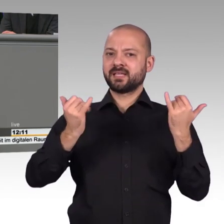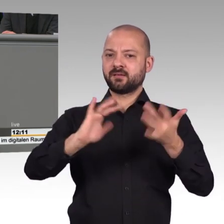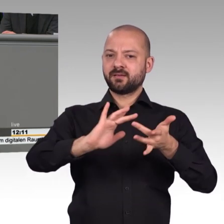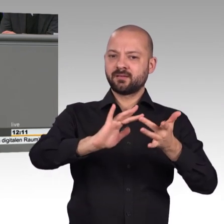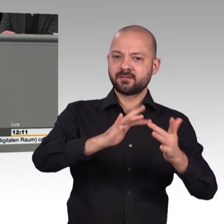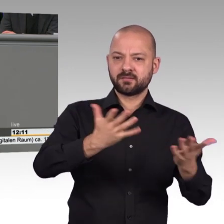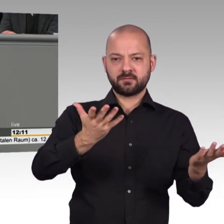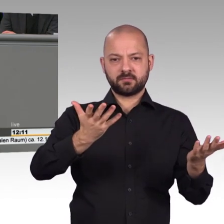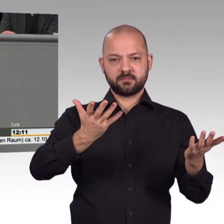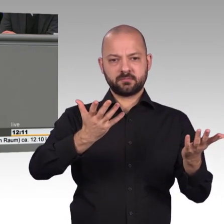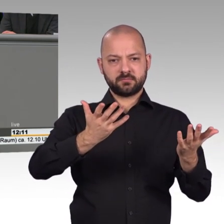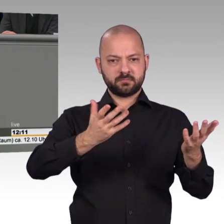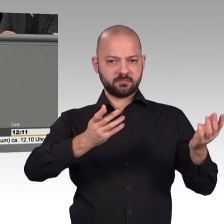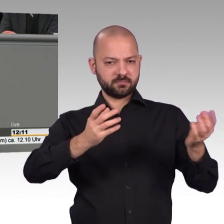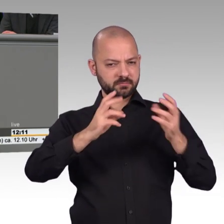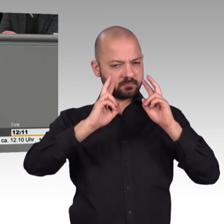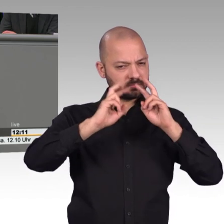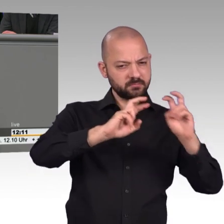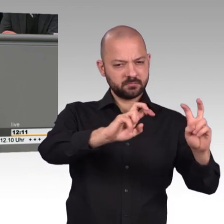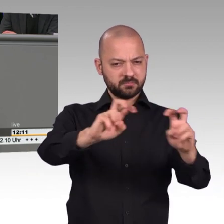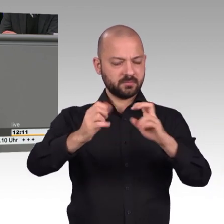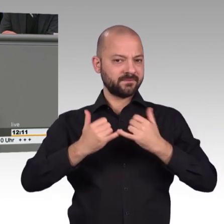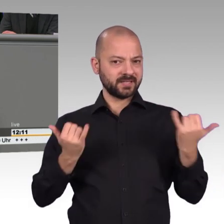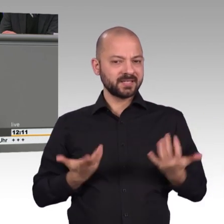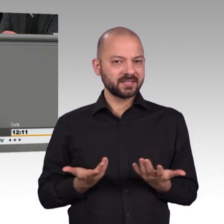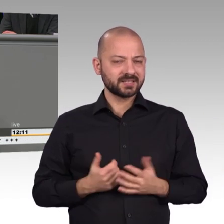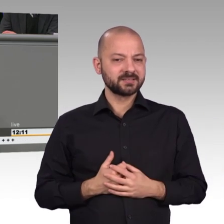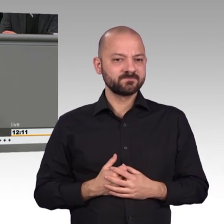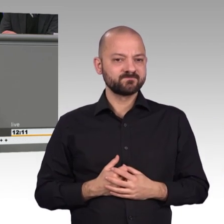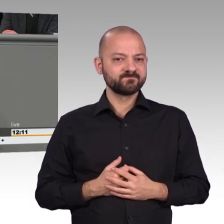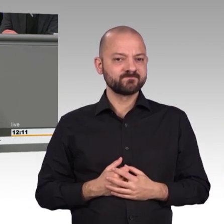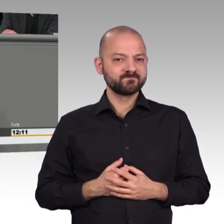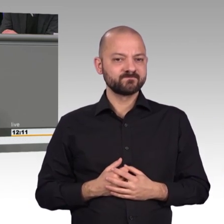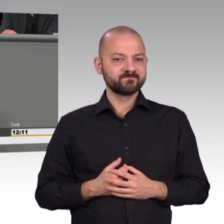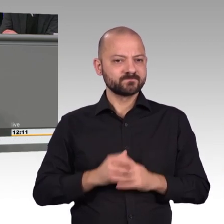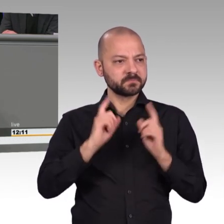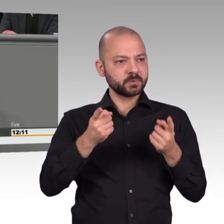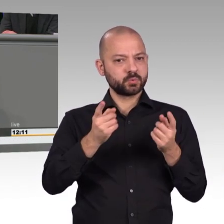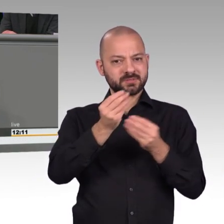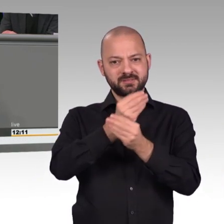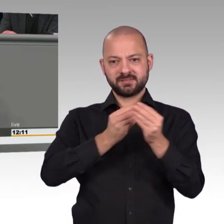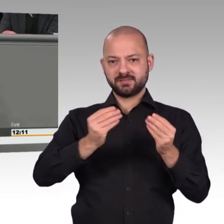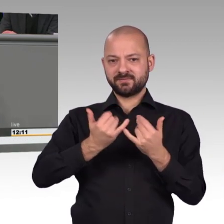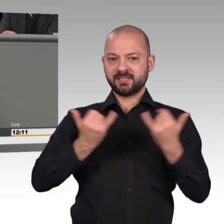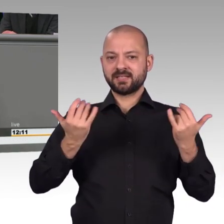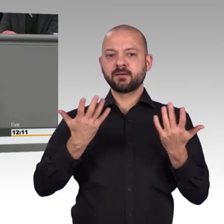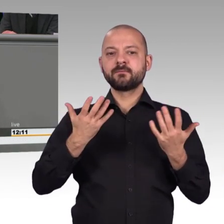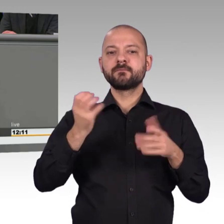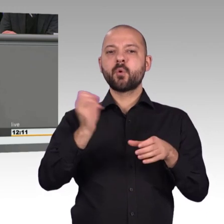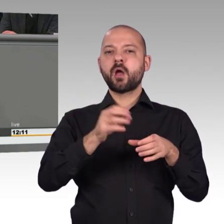effektiv bekämpfen können. Sonst führen wir diese Debatte nicht ehrlich. Am Ende will ich da noch eine Zahl mitgeben, die mich bis heute